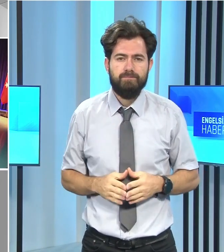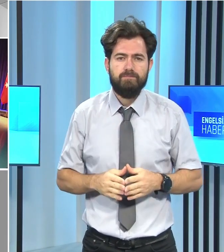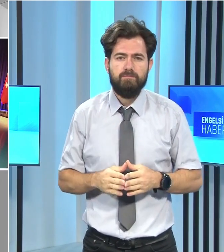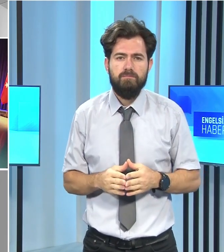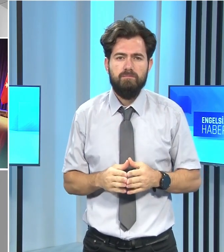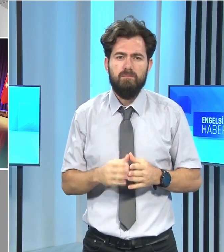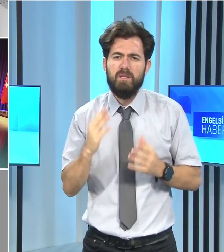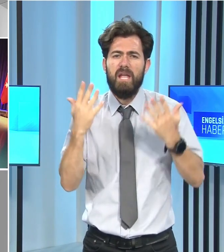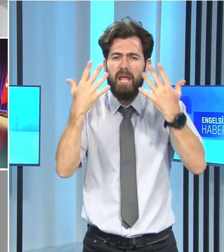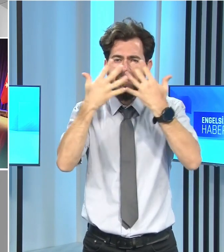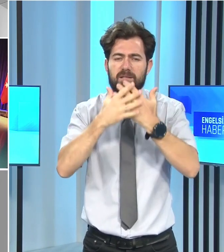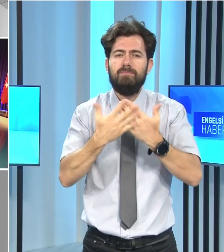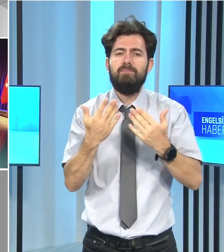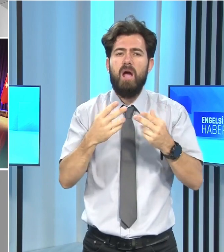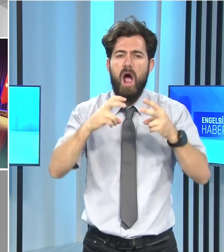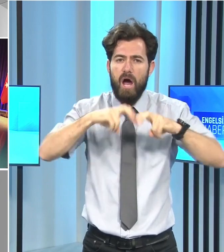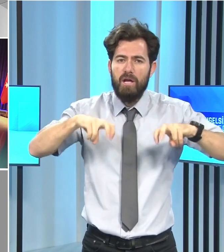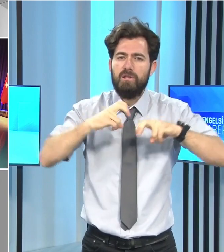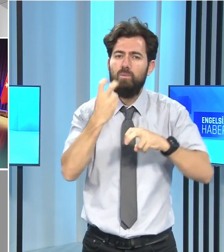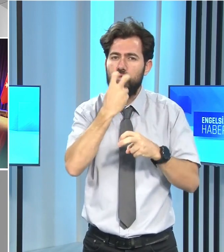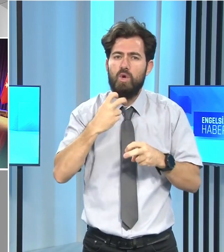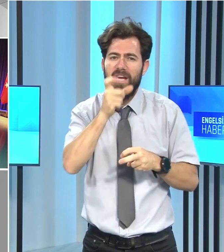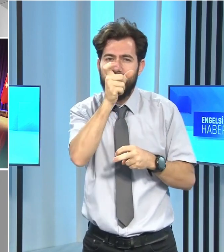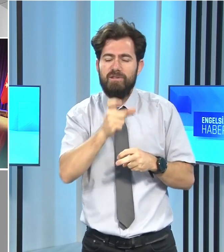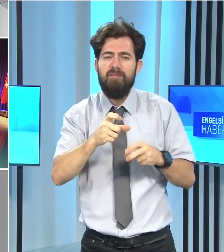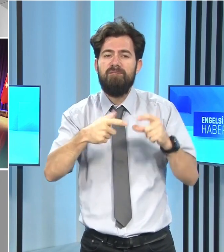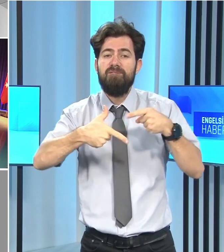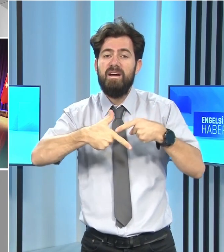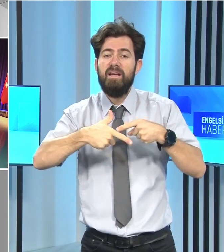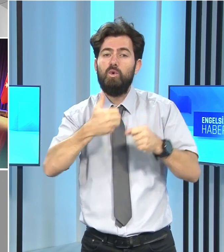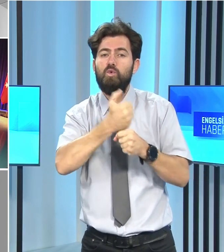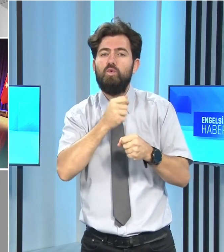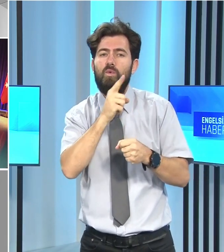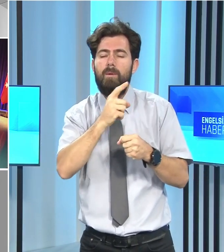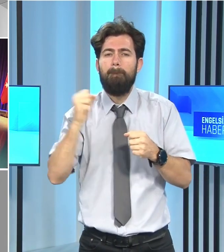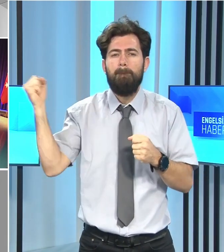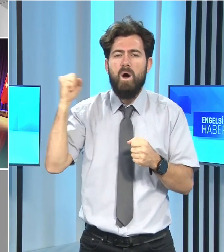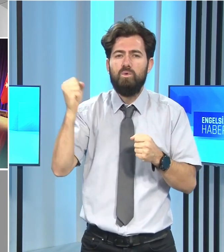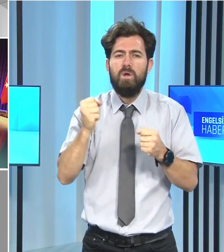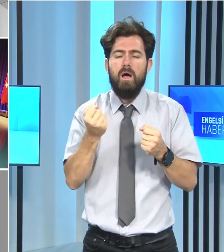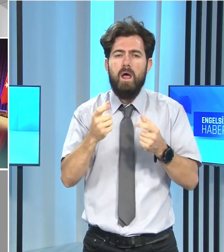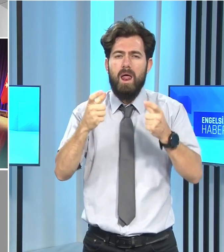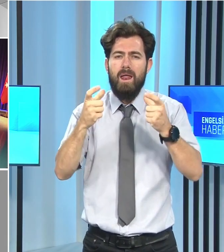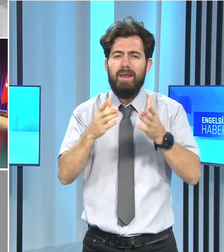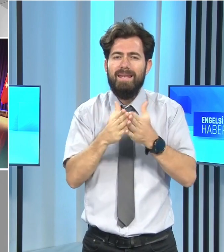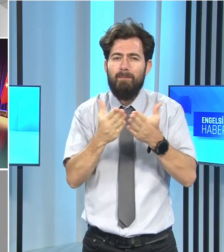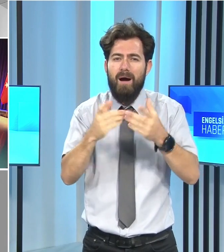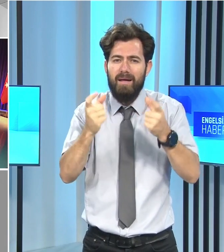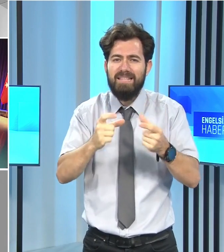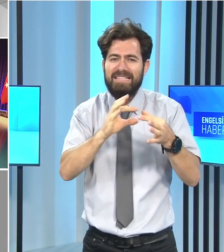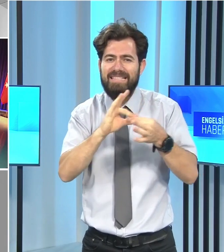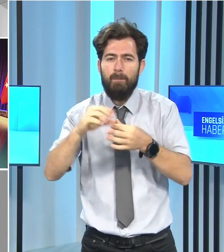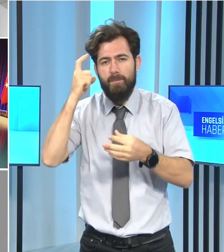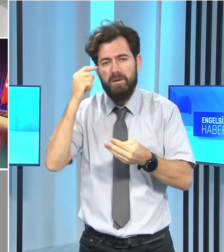Gecede araştırmacı müzisyen Vehrazat Gürsoy, Mausa Limanı Ağıtı ile ilgili bilgiler paylaştı.